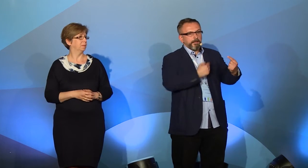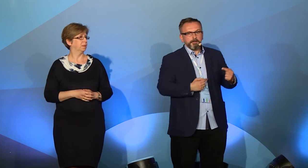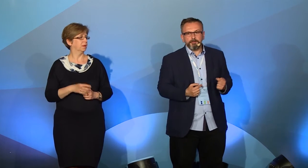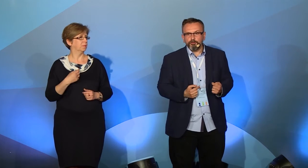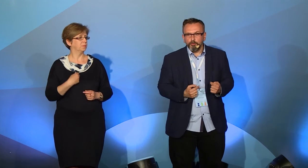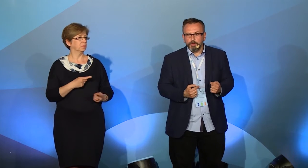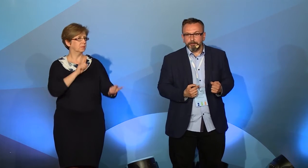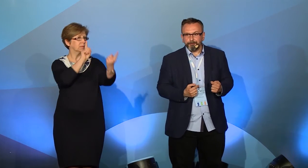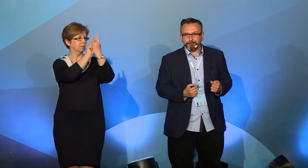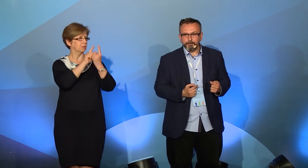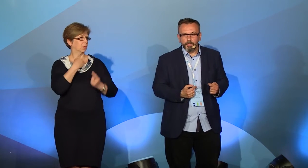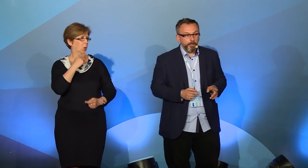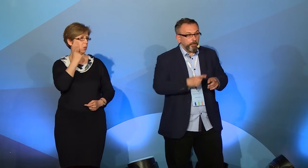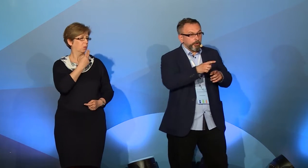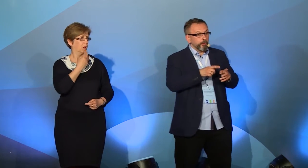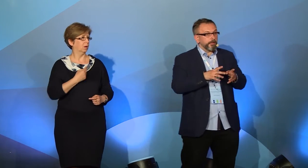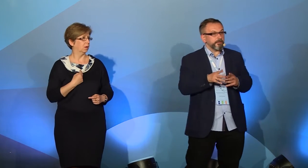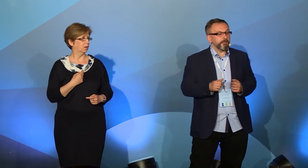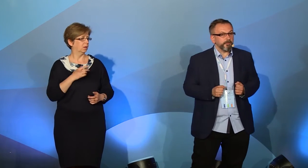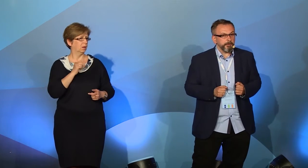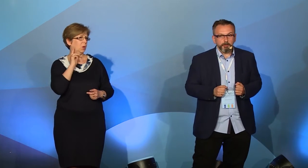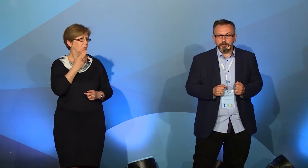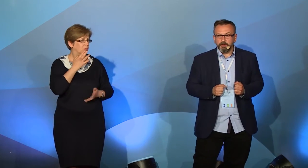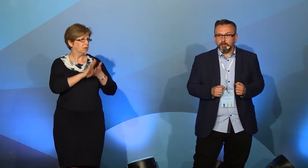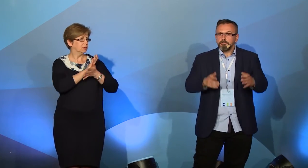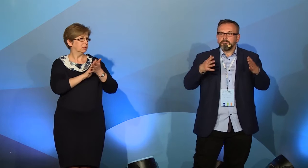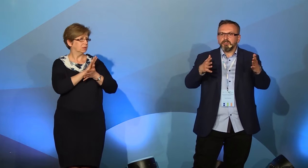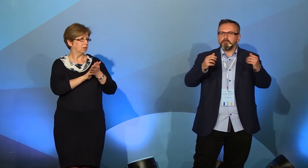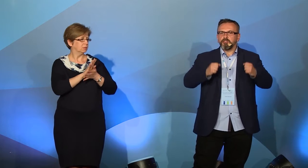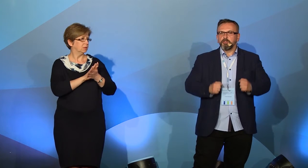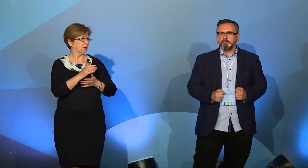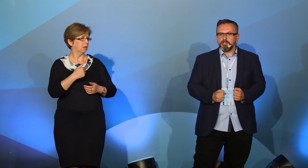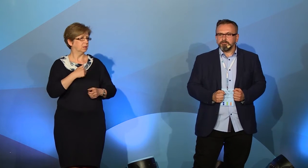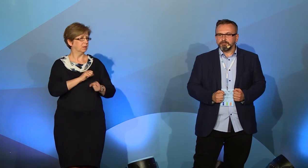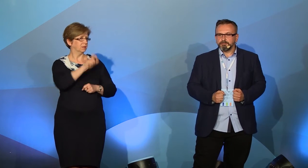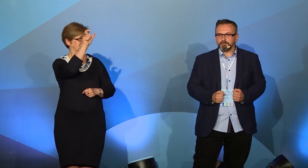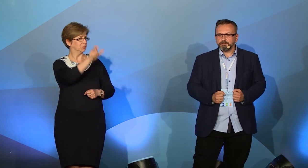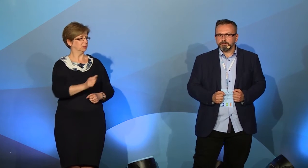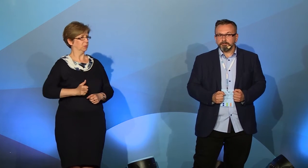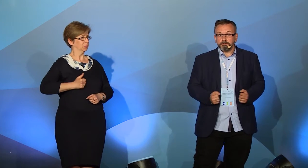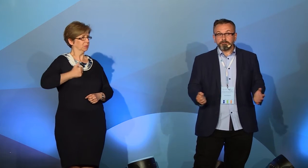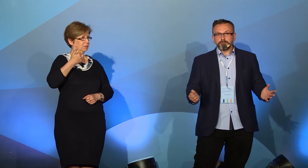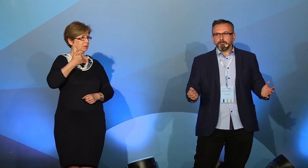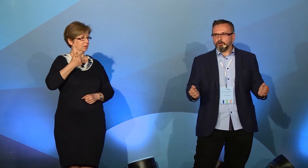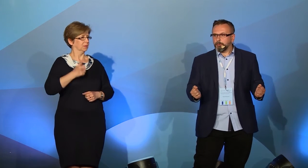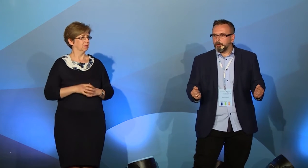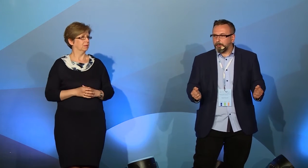trafił się głuchy. I głuchy zamigał do niego jestem z ciebie dumny. Co zrobił Obama?